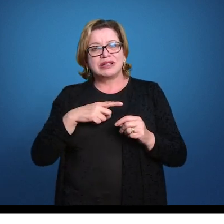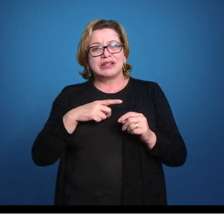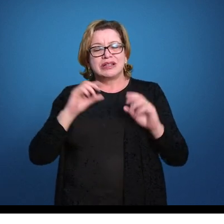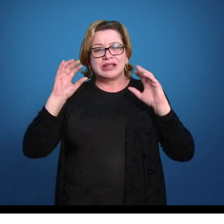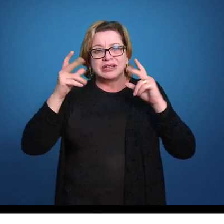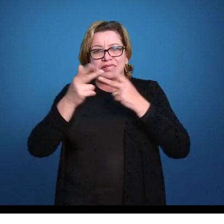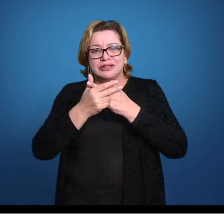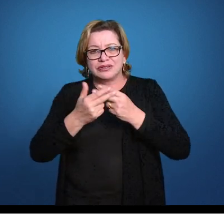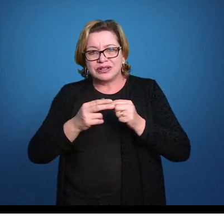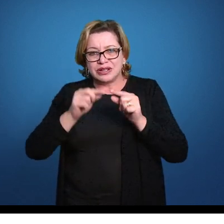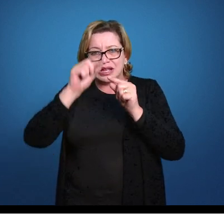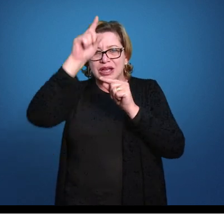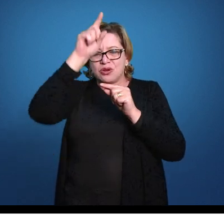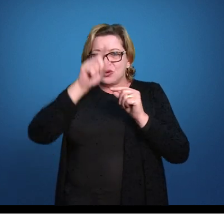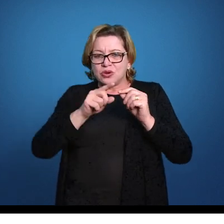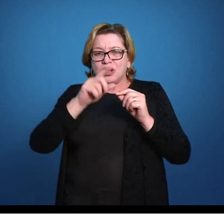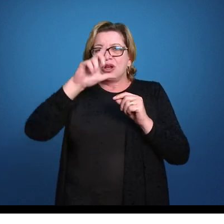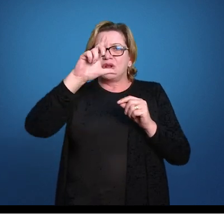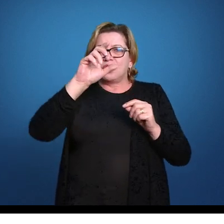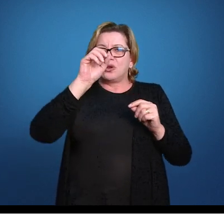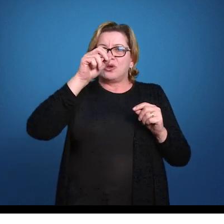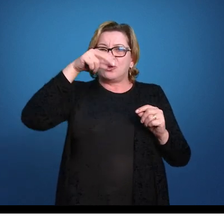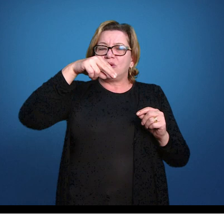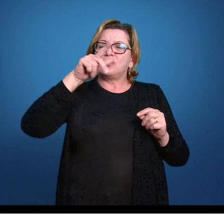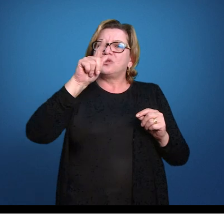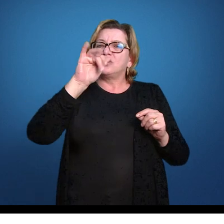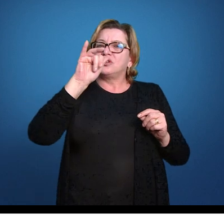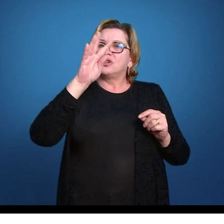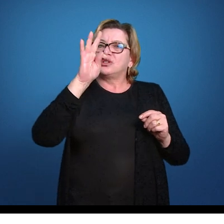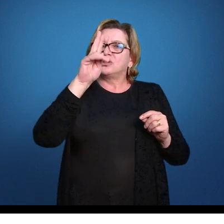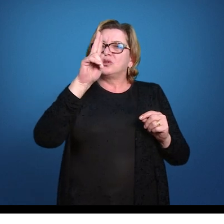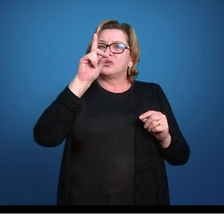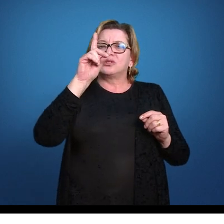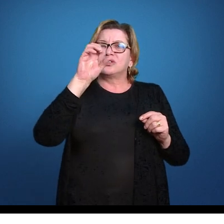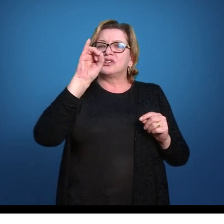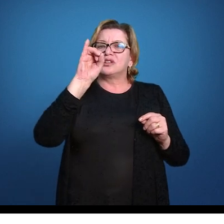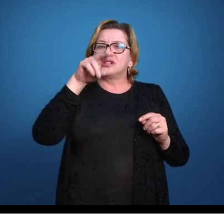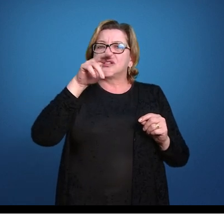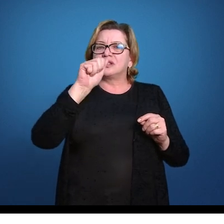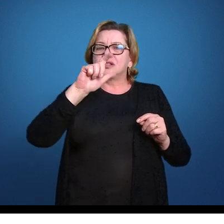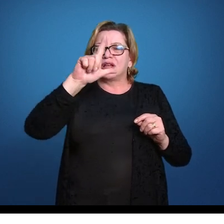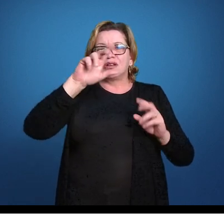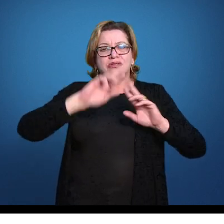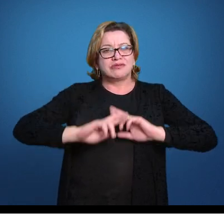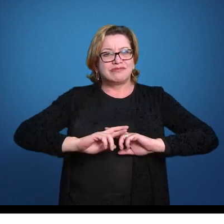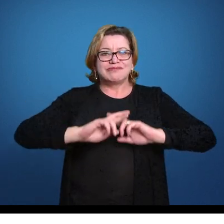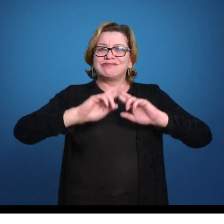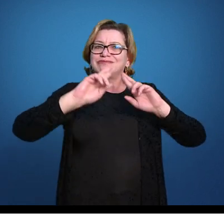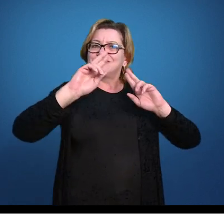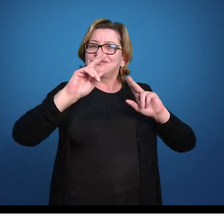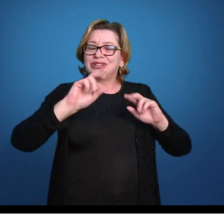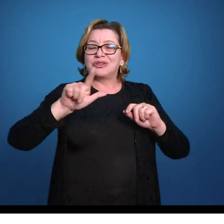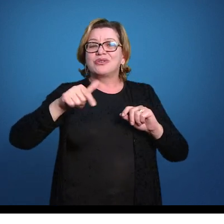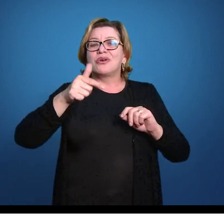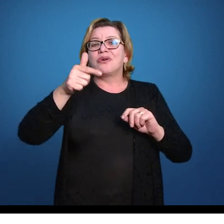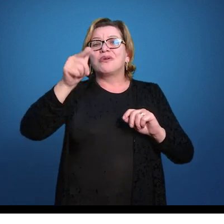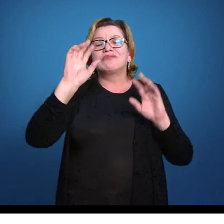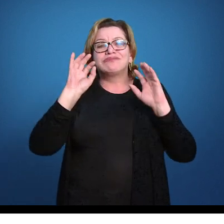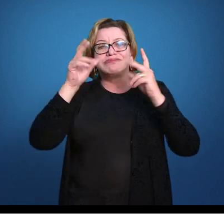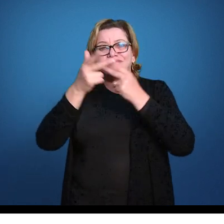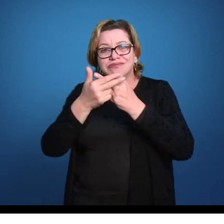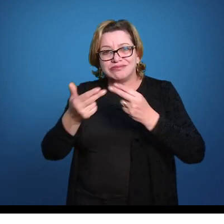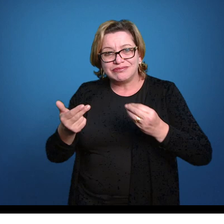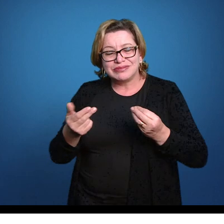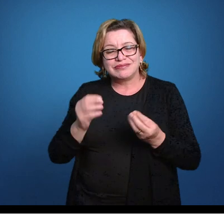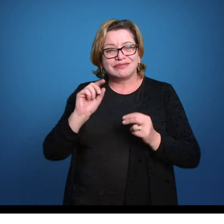animal é longitudinal na região ventral do corpo, diferente do que acontece com os deuterostômios, que acontece o contrário,